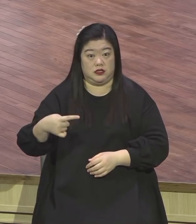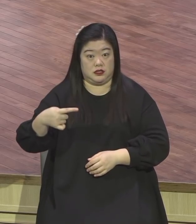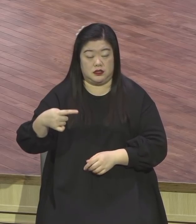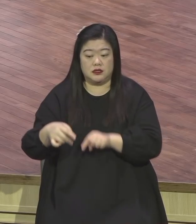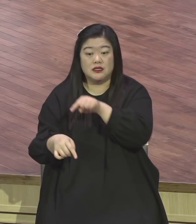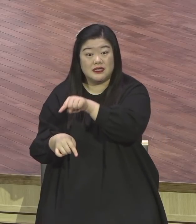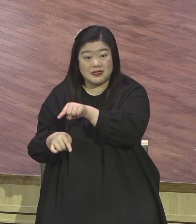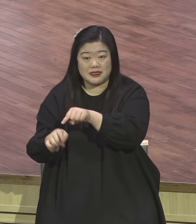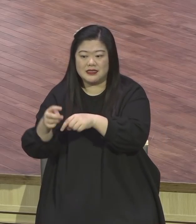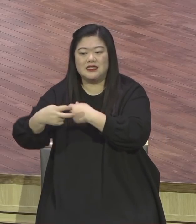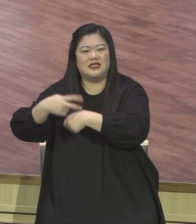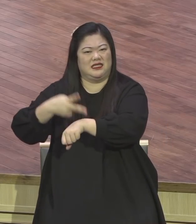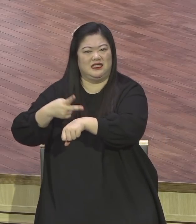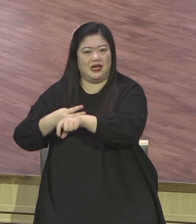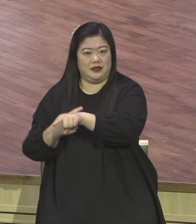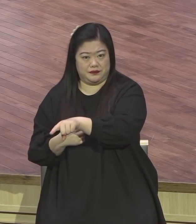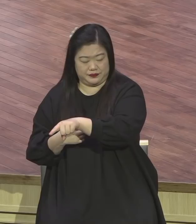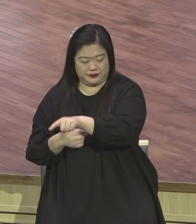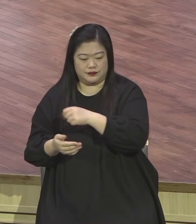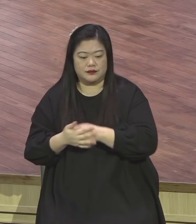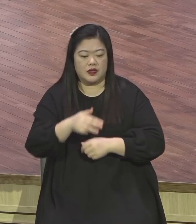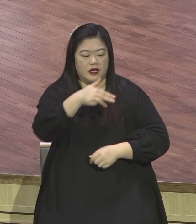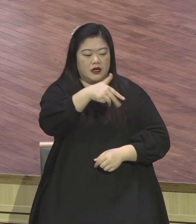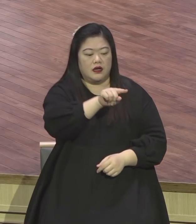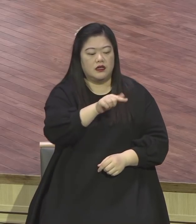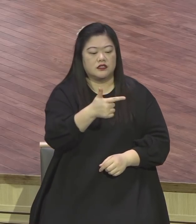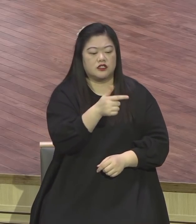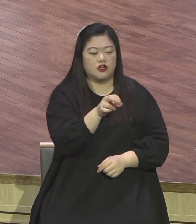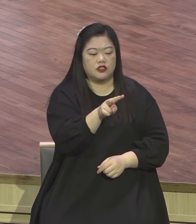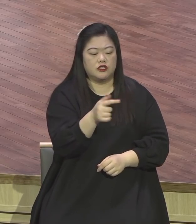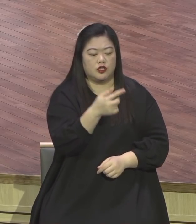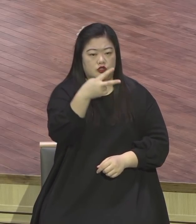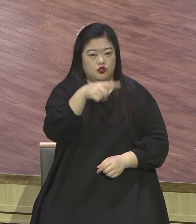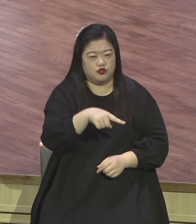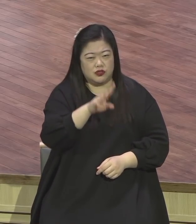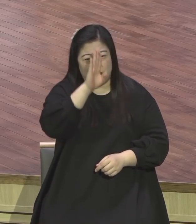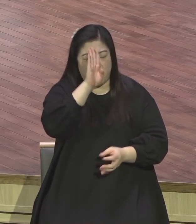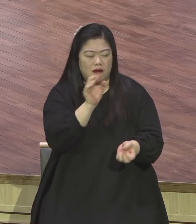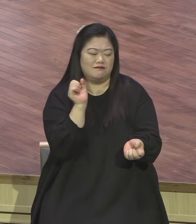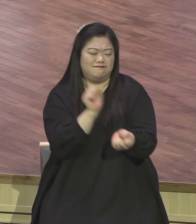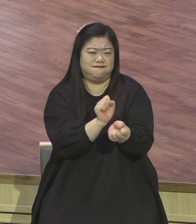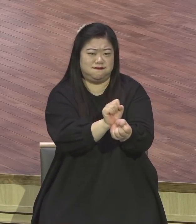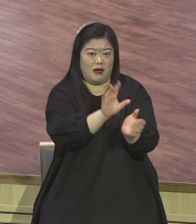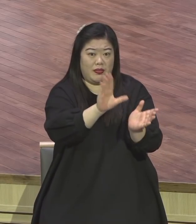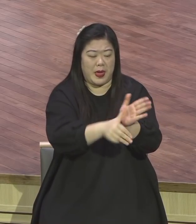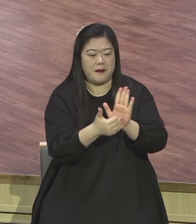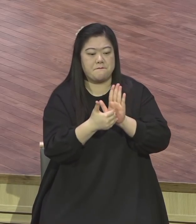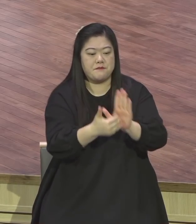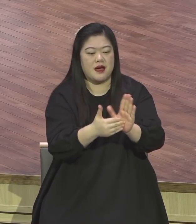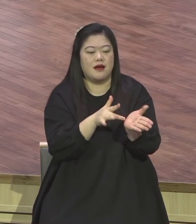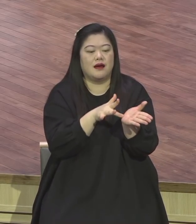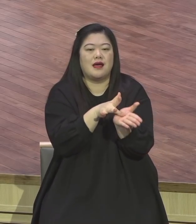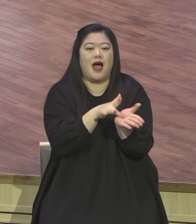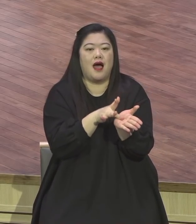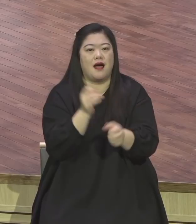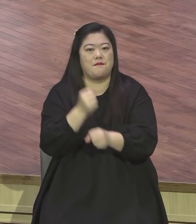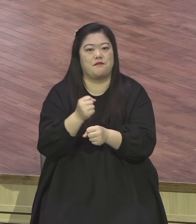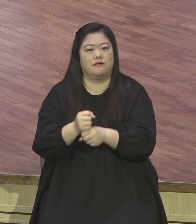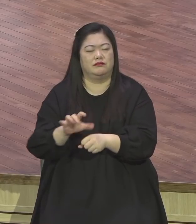천년두 백신을 개발한 최초로 인류 최초로 백신이란 걸 처음 만들었어요 천년두